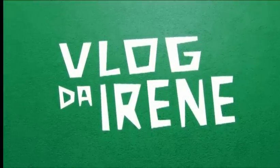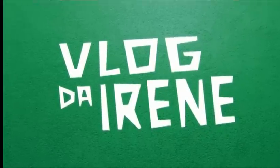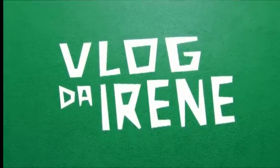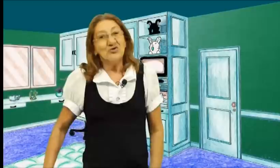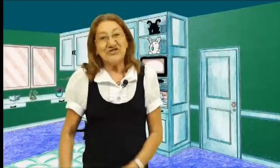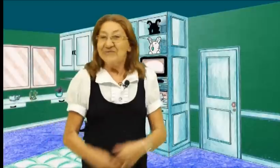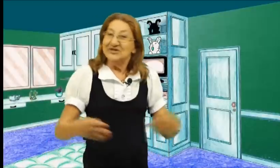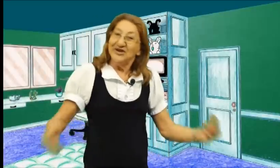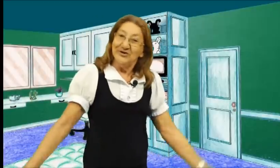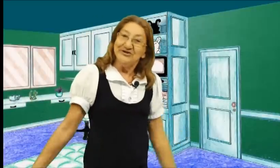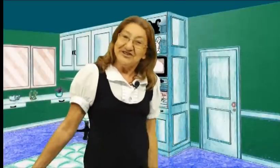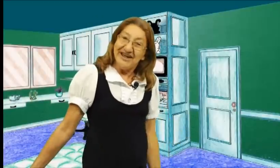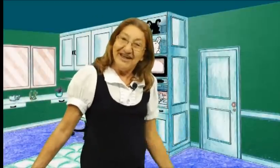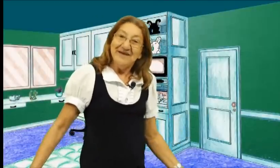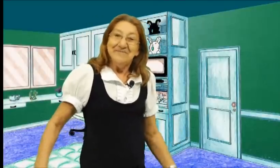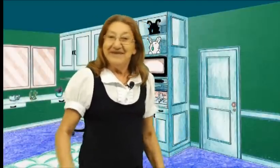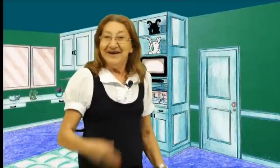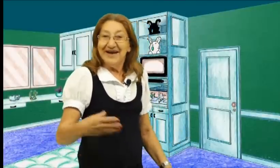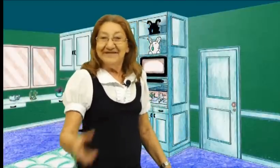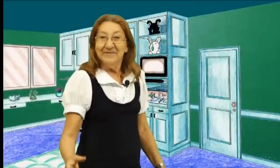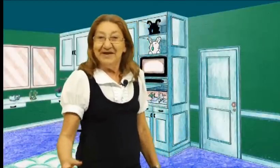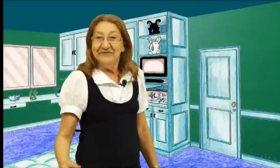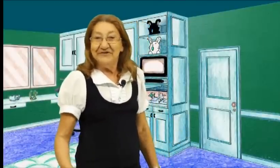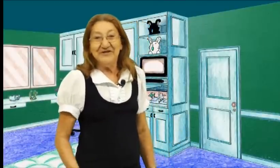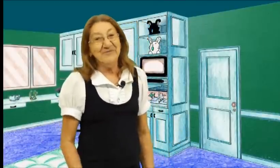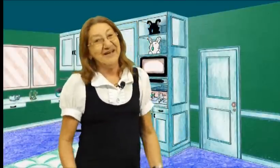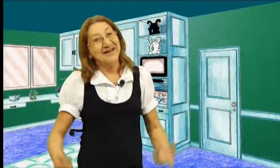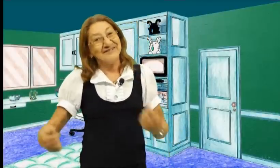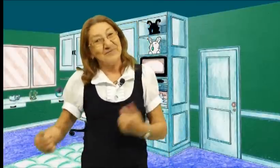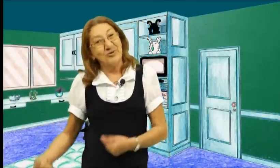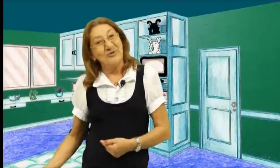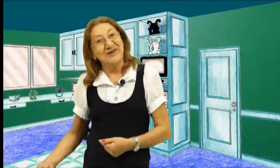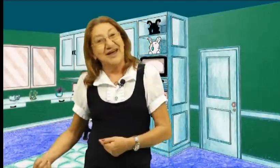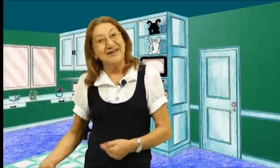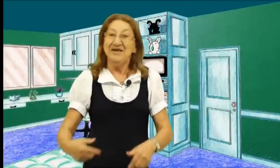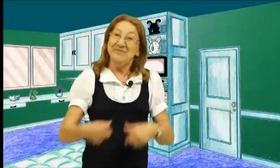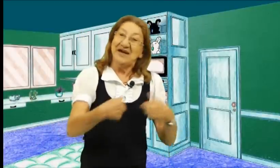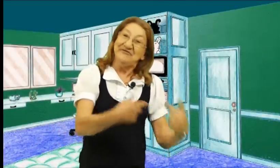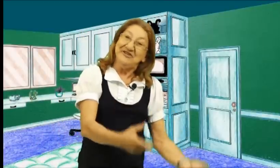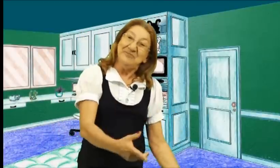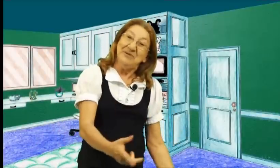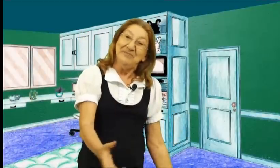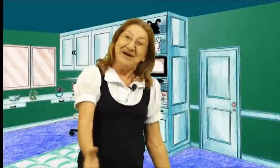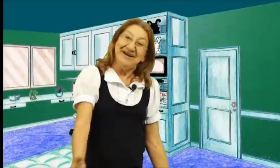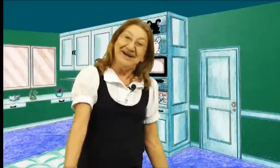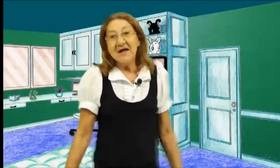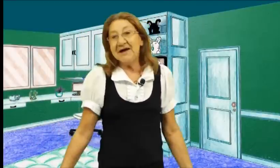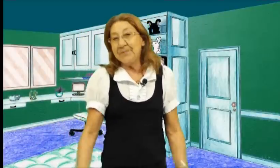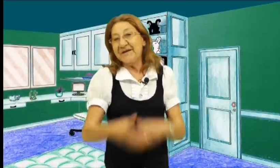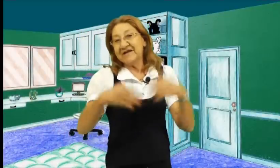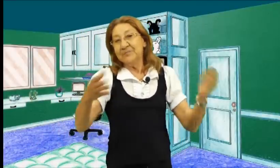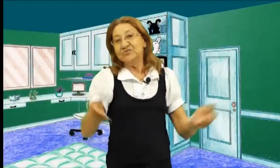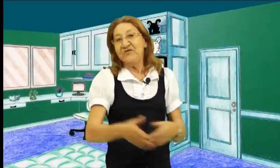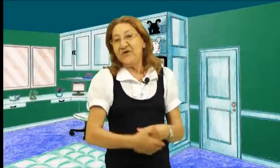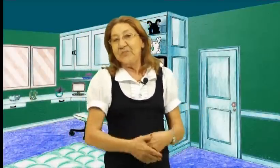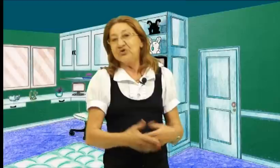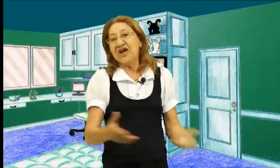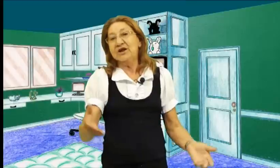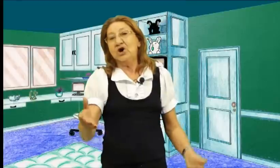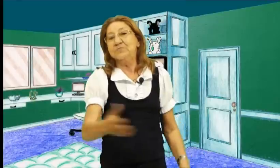O tema de hoje é Minha Casa Minha Vida Minha Casa para eu morar e Minha Vida para eu pagar Era para ser, devia botar logo